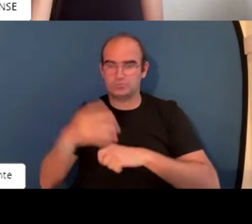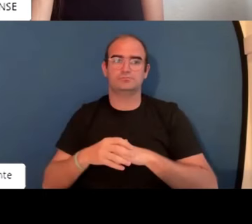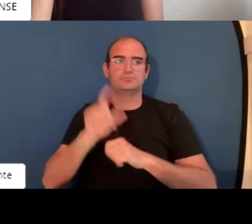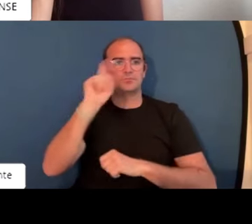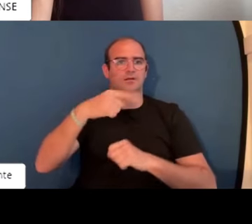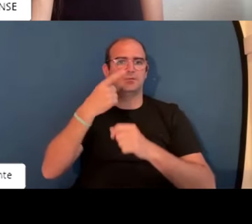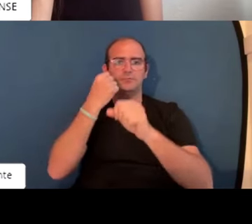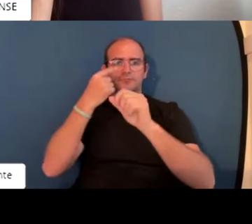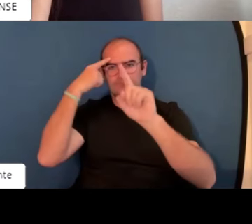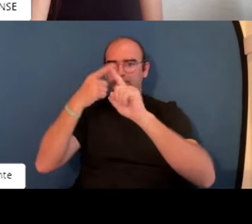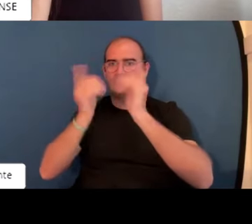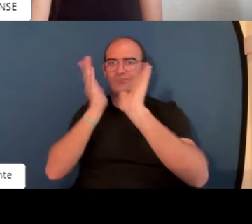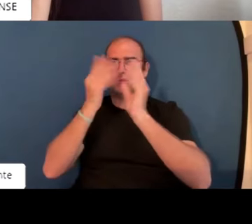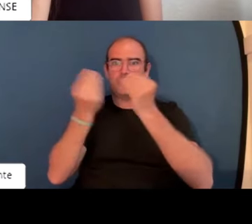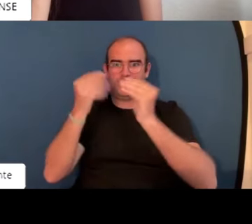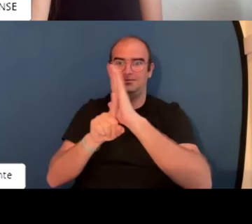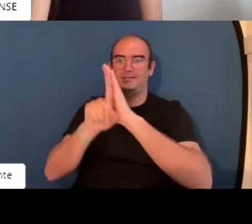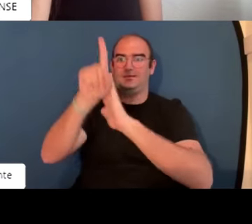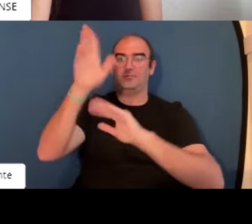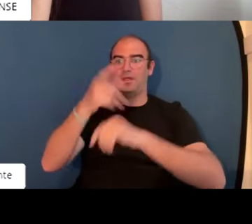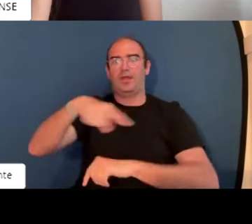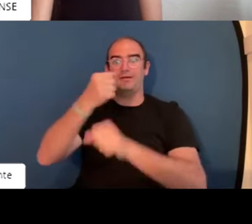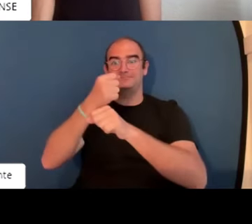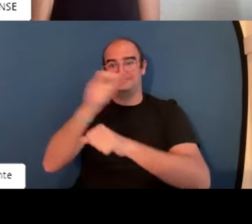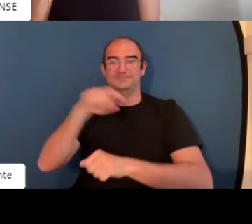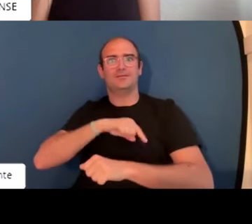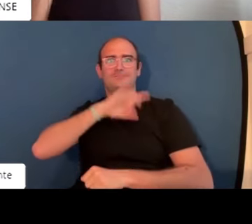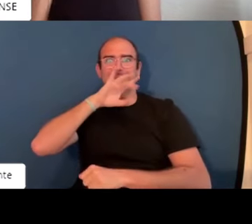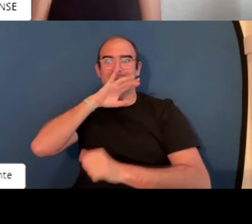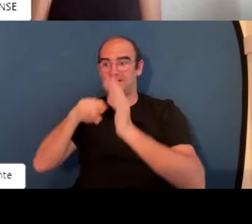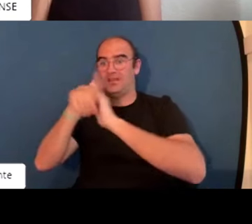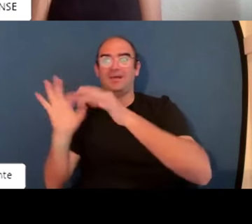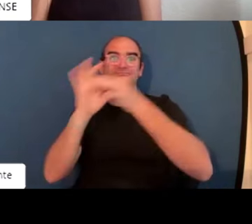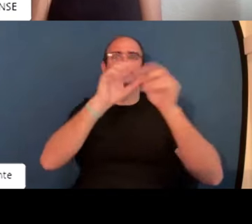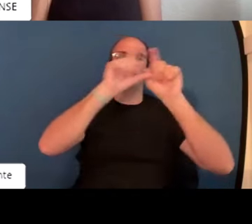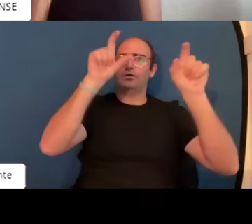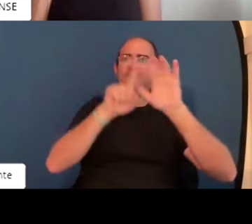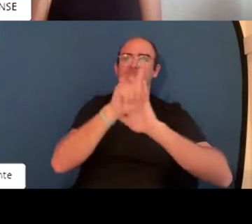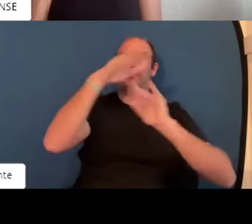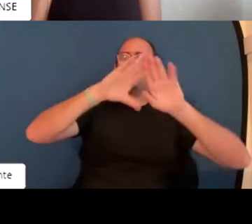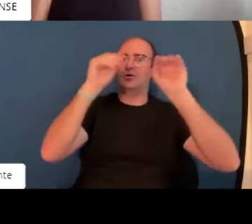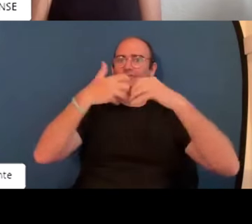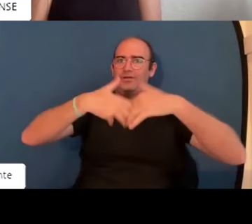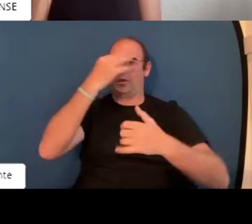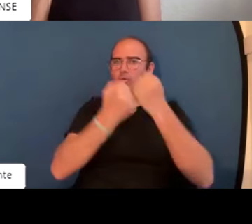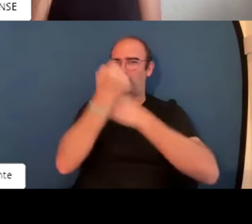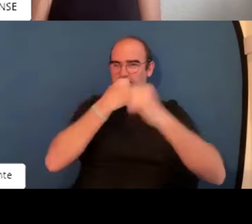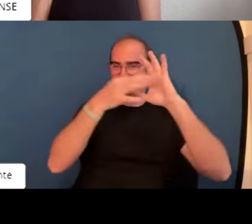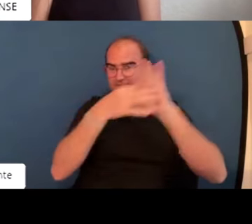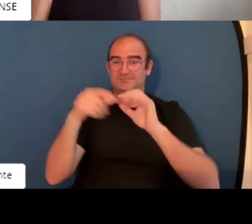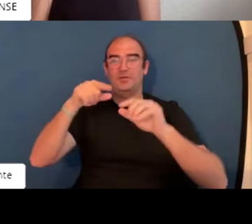pedir vacaciones, cuál es tu horario, recibir formación para poder desarrollarte en tu trabajo, para que estén contentos